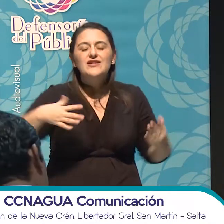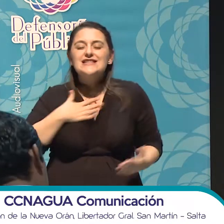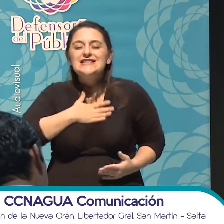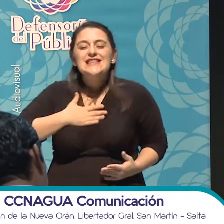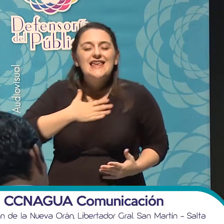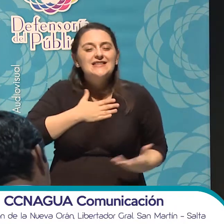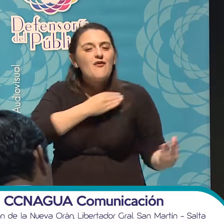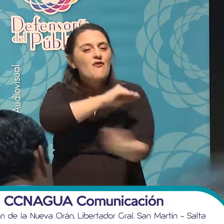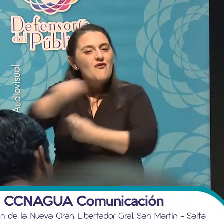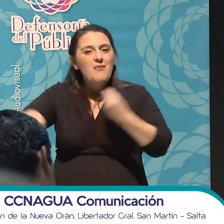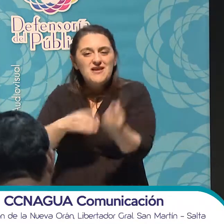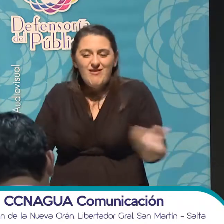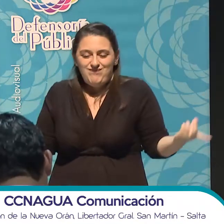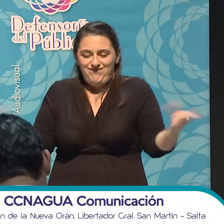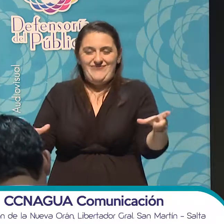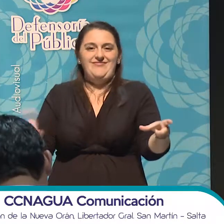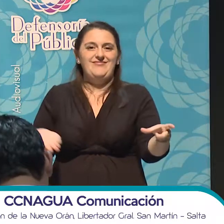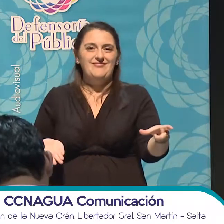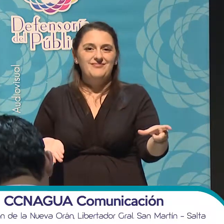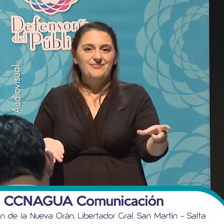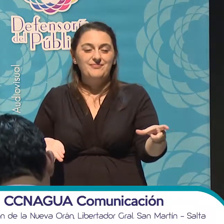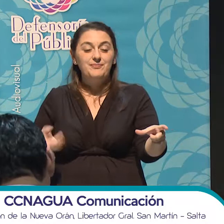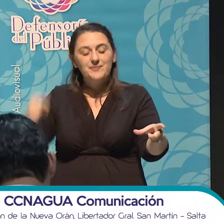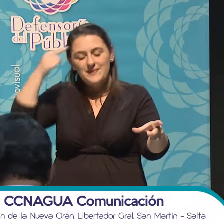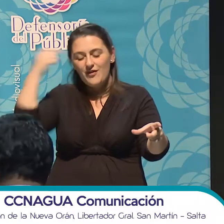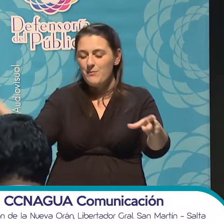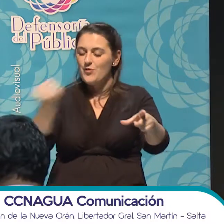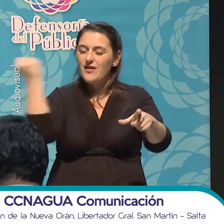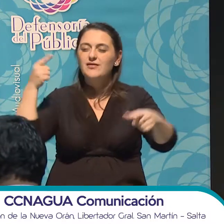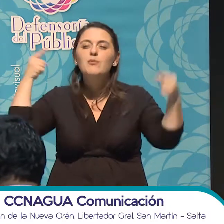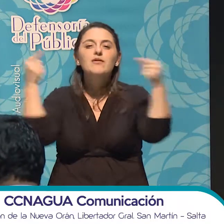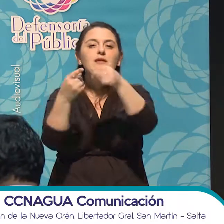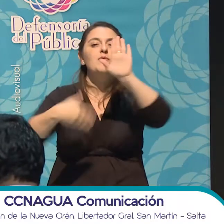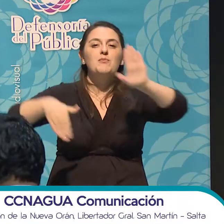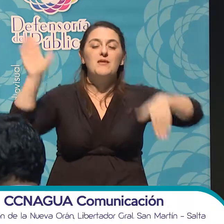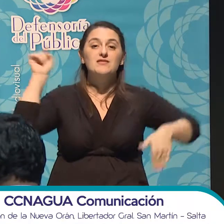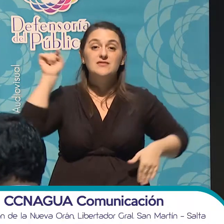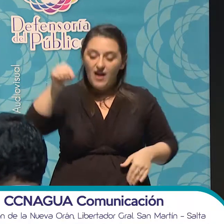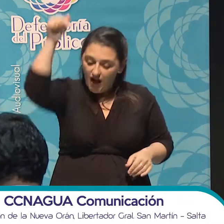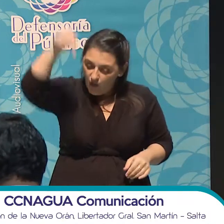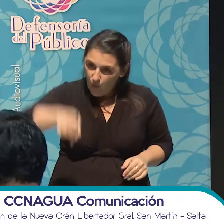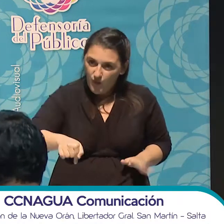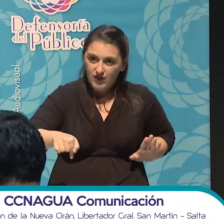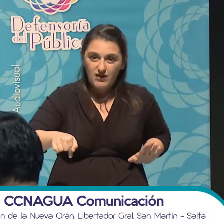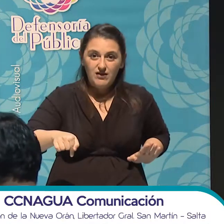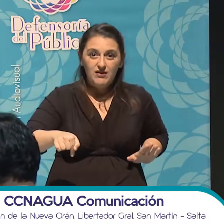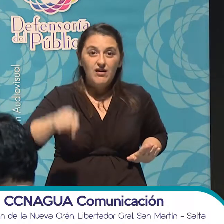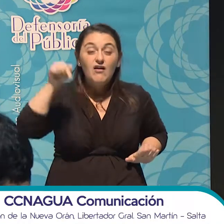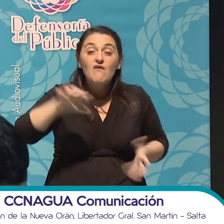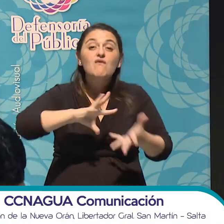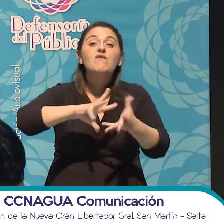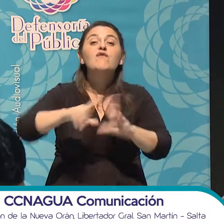Nos encontremos. Creo que nuestro mayor desafío es ahora, de alguna manera,